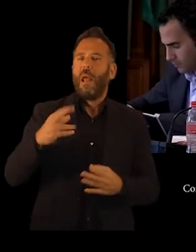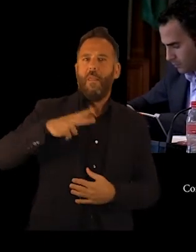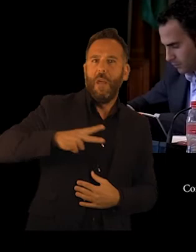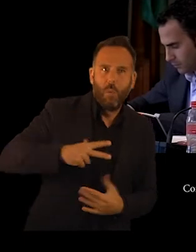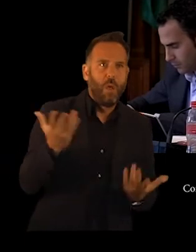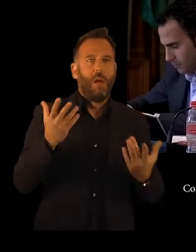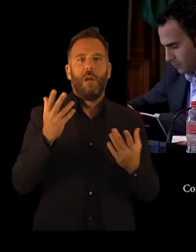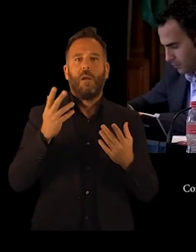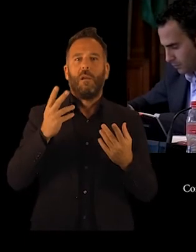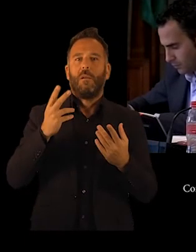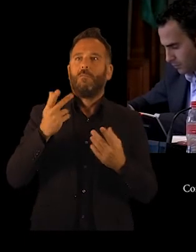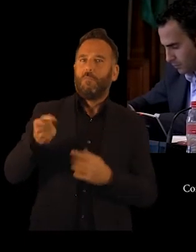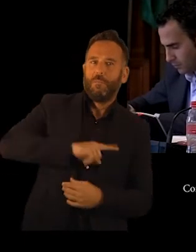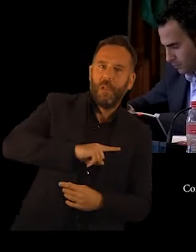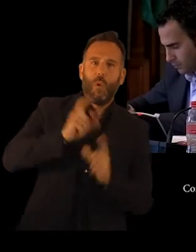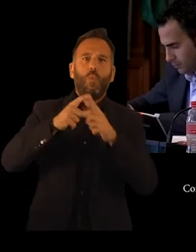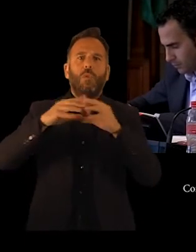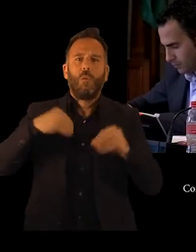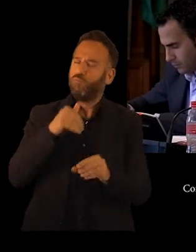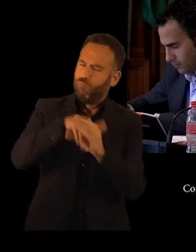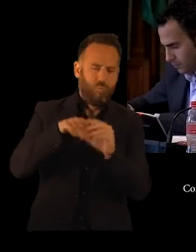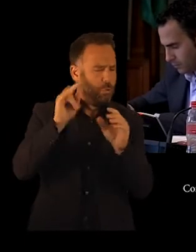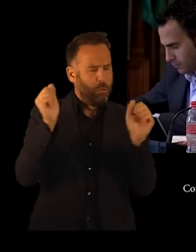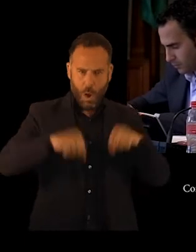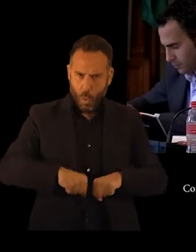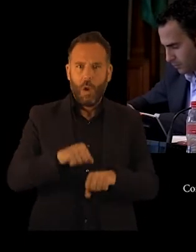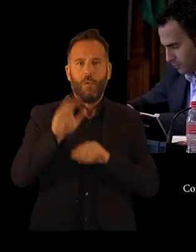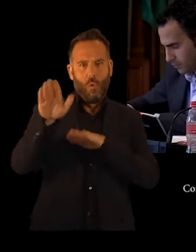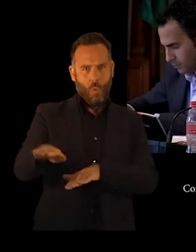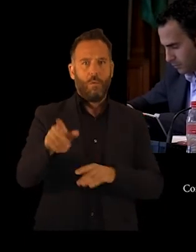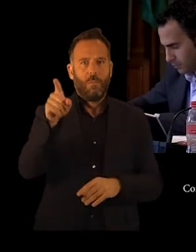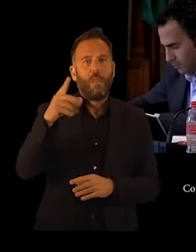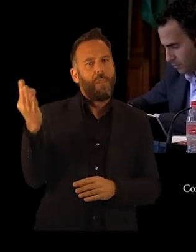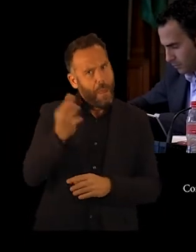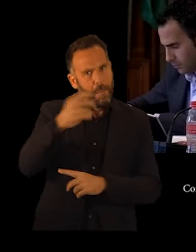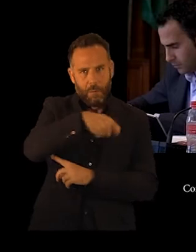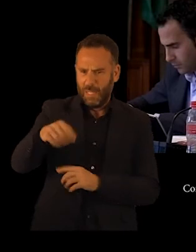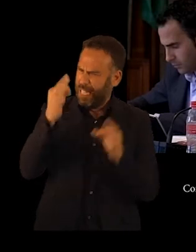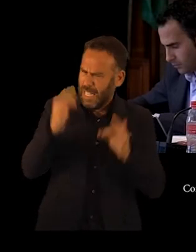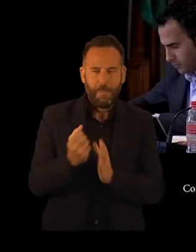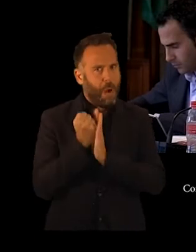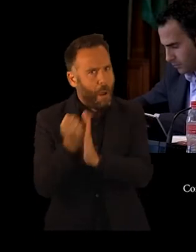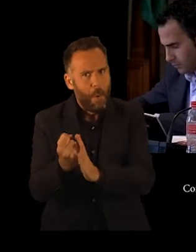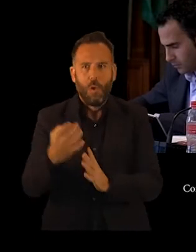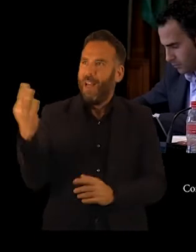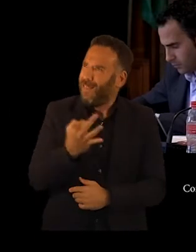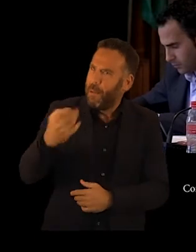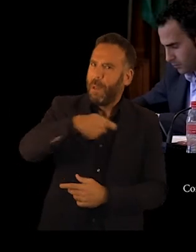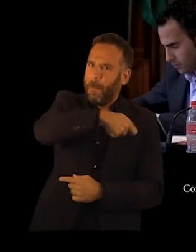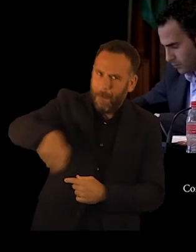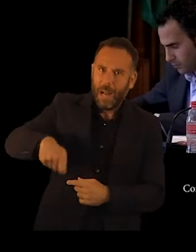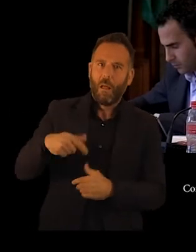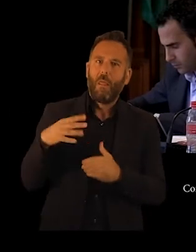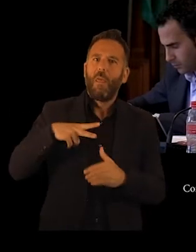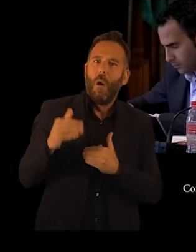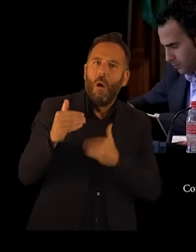Administración con este Ayuntamiento. Siempre hemos estado en el apoyo de que se nos pague todo lo que se nos deba, así como